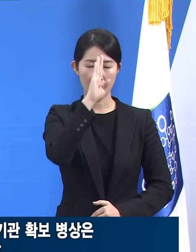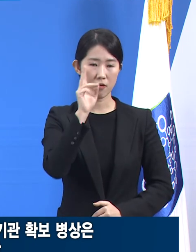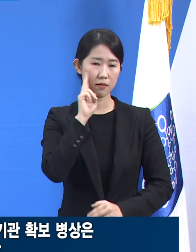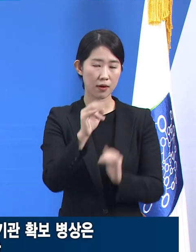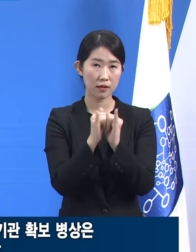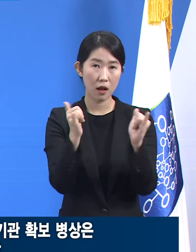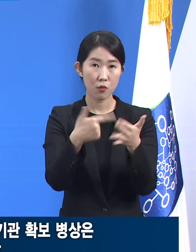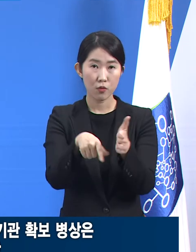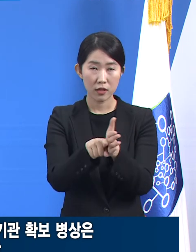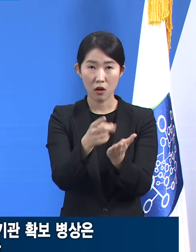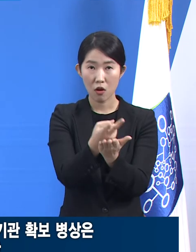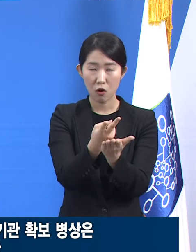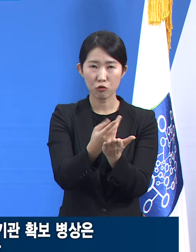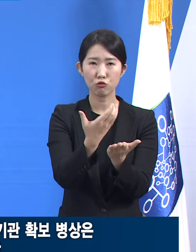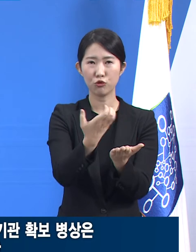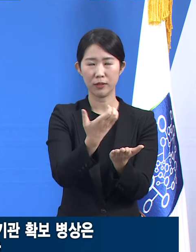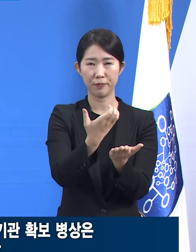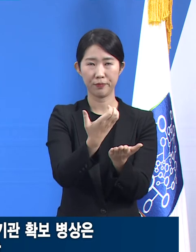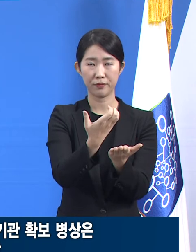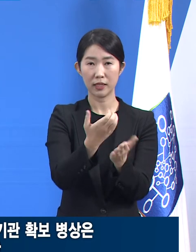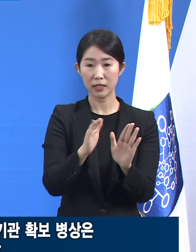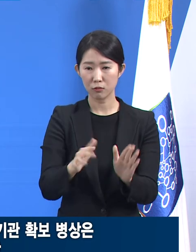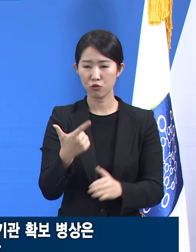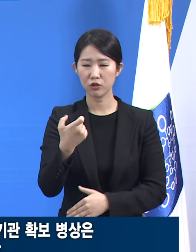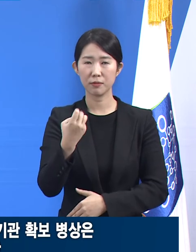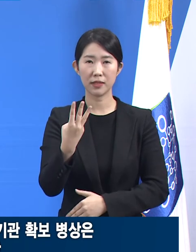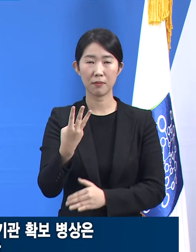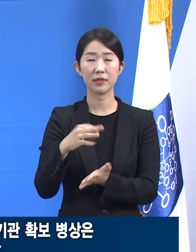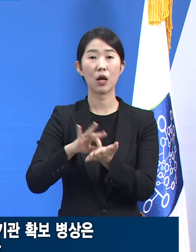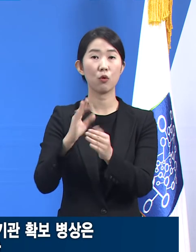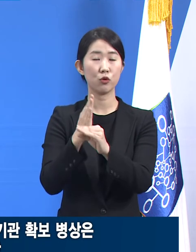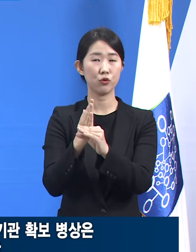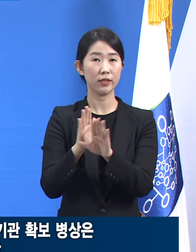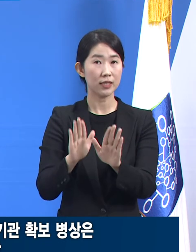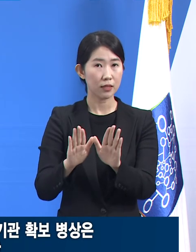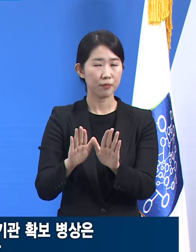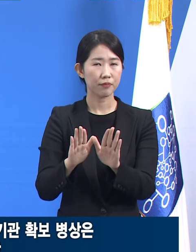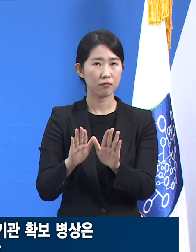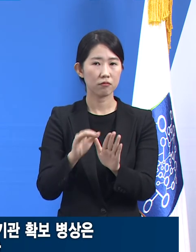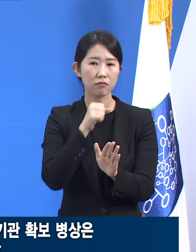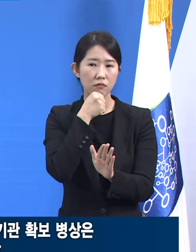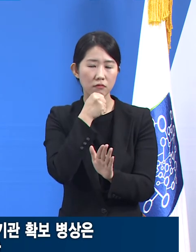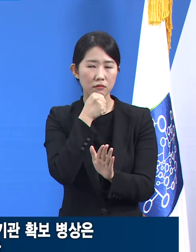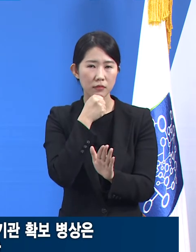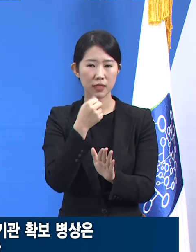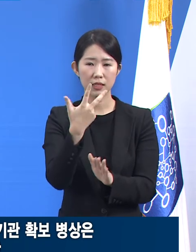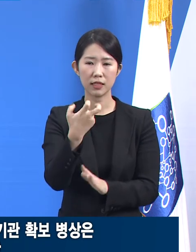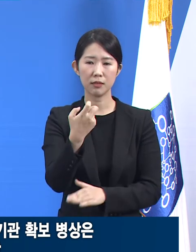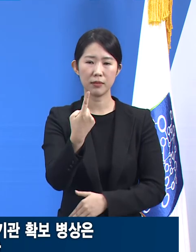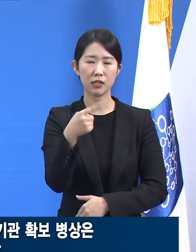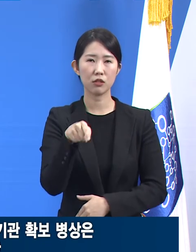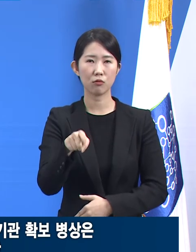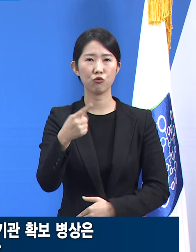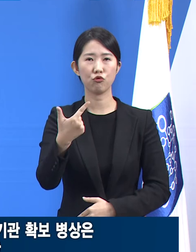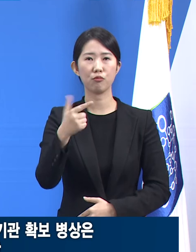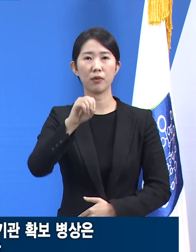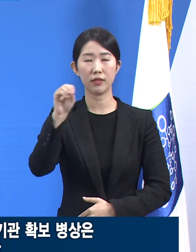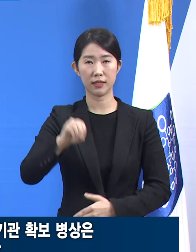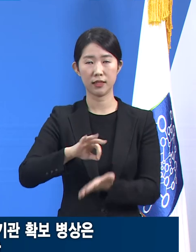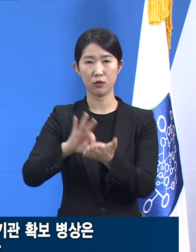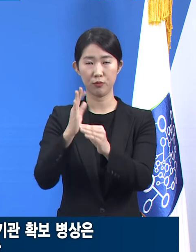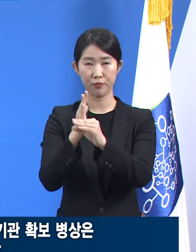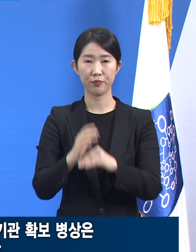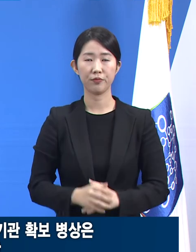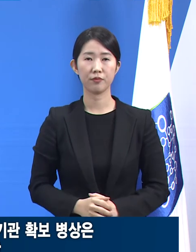병상이 확보되어 63개를 사용 중이며 현재 가동률은 71.6%입니다. 경기도